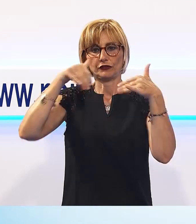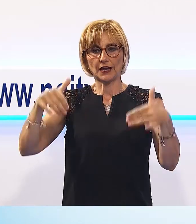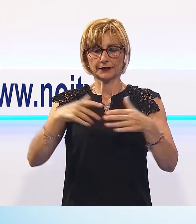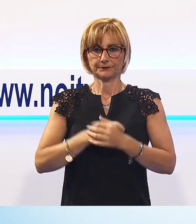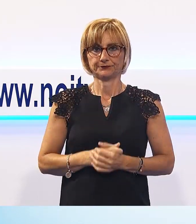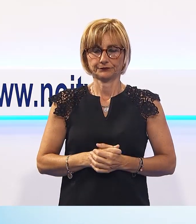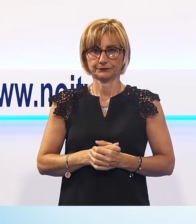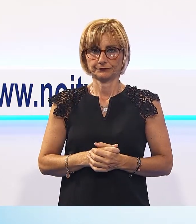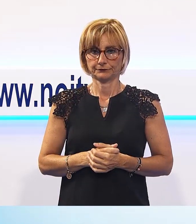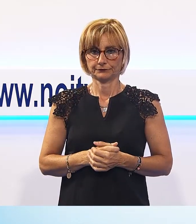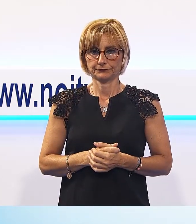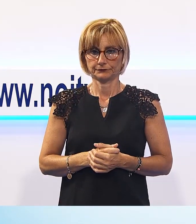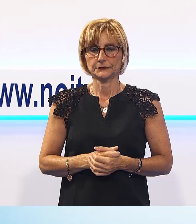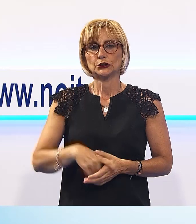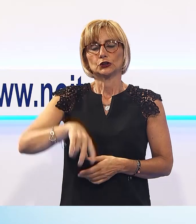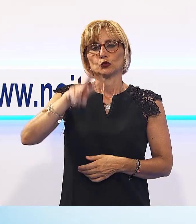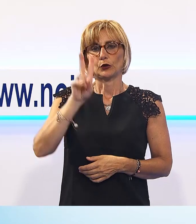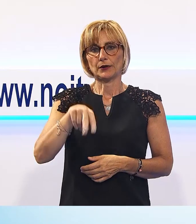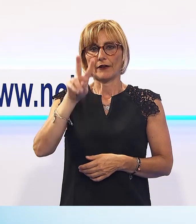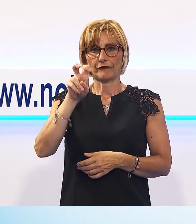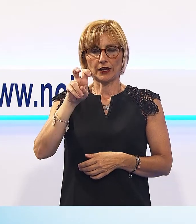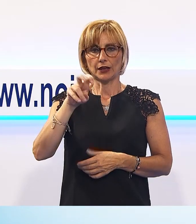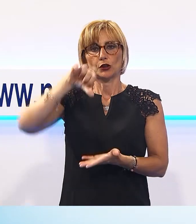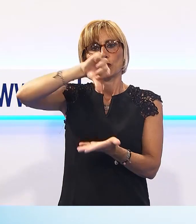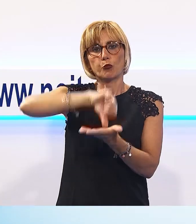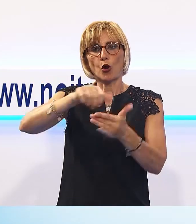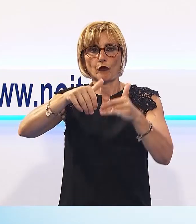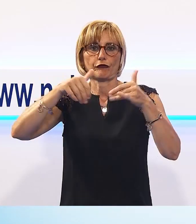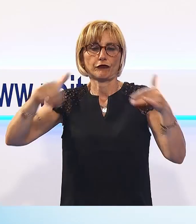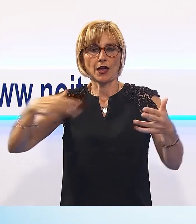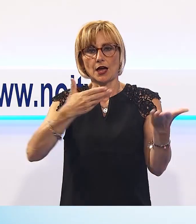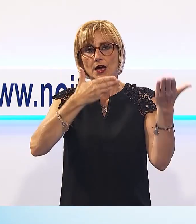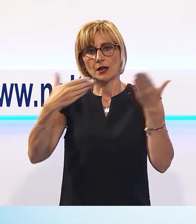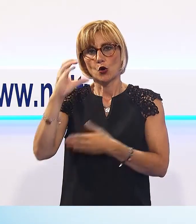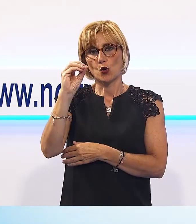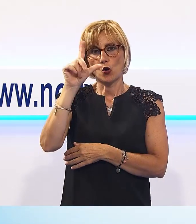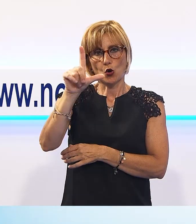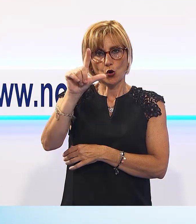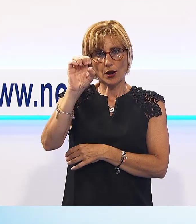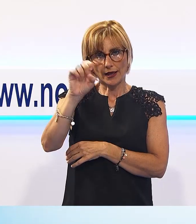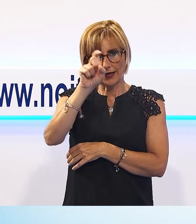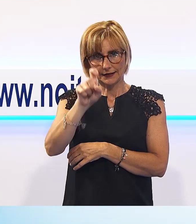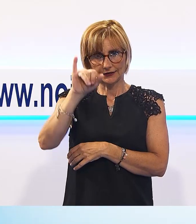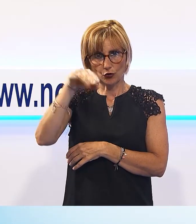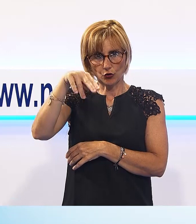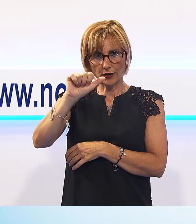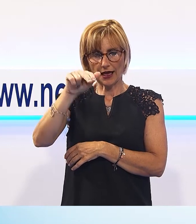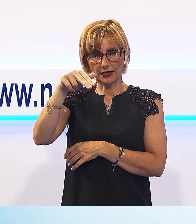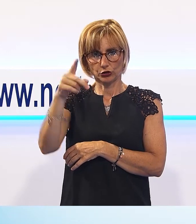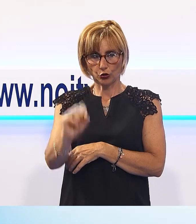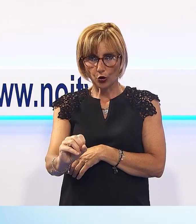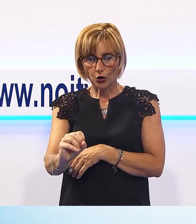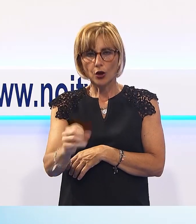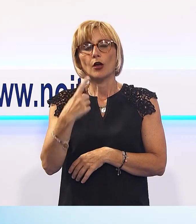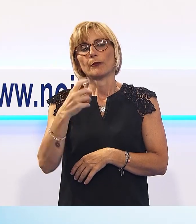Anche nel 2020 il Polo Fiere di Lucca ospiterà Collezionando, l'evento dedicato all'universo del fumetto, firmato Lucca